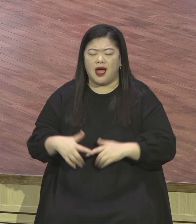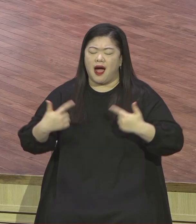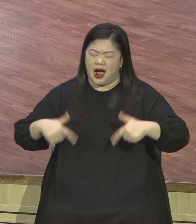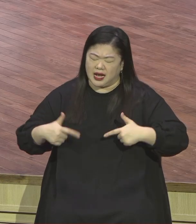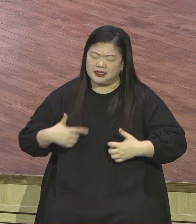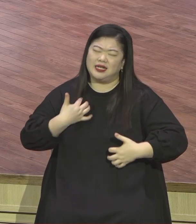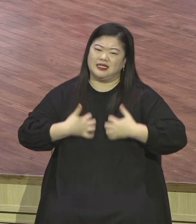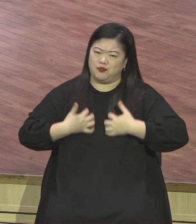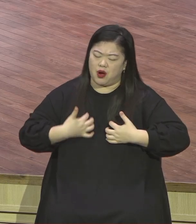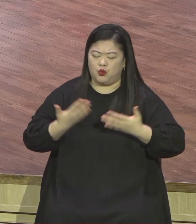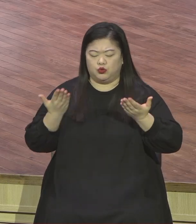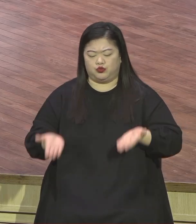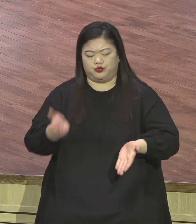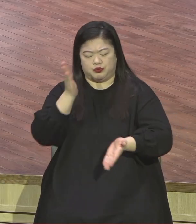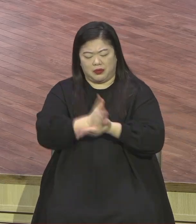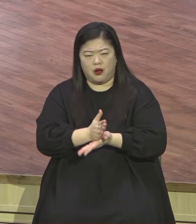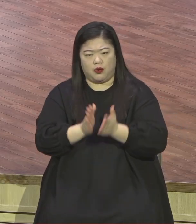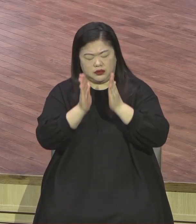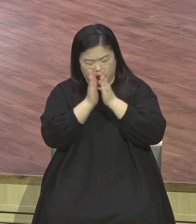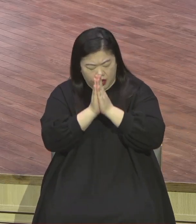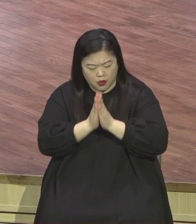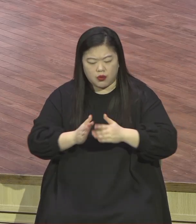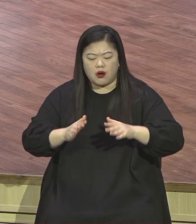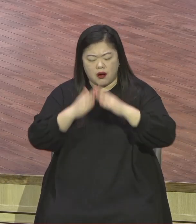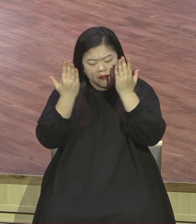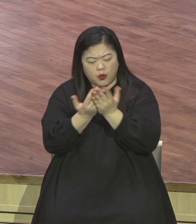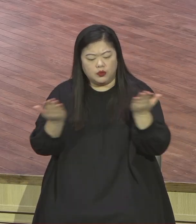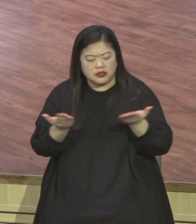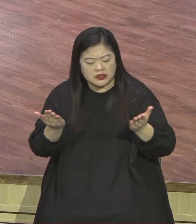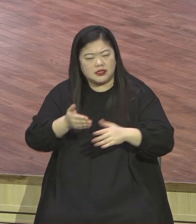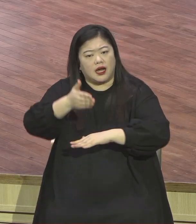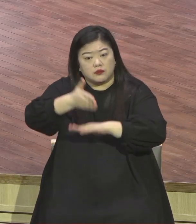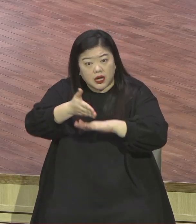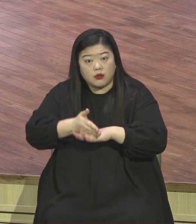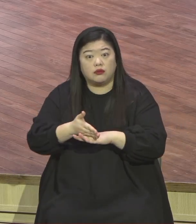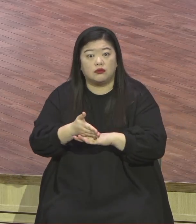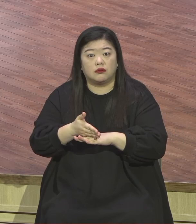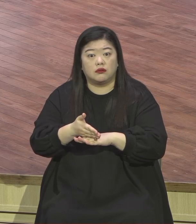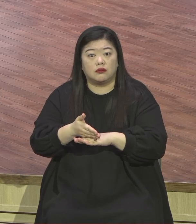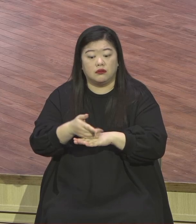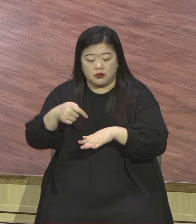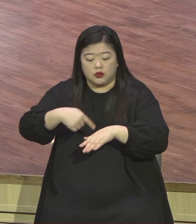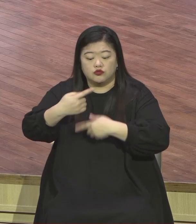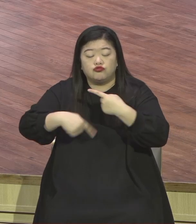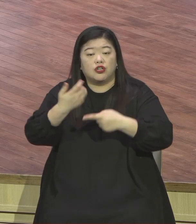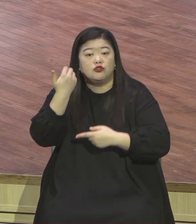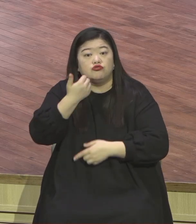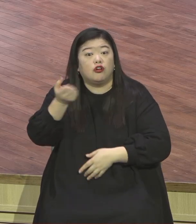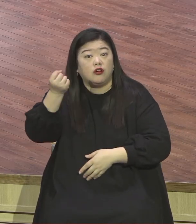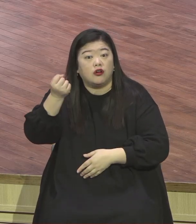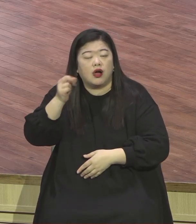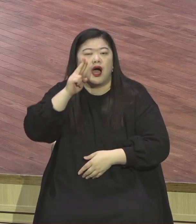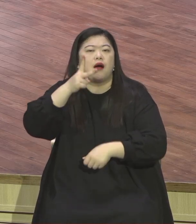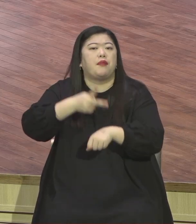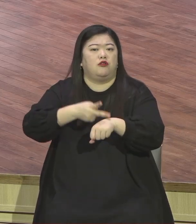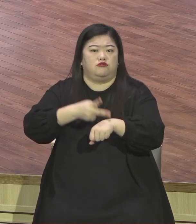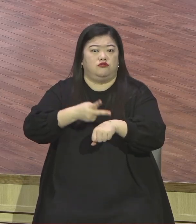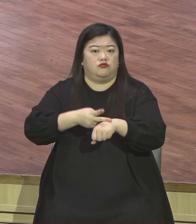감사하라 이것이 바울이 감옥에서 한 고백이에요 신앙생활을 복잡하게 할 필요 없습니다